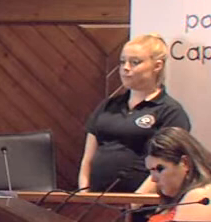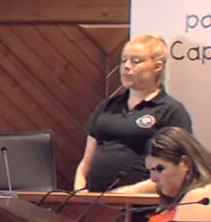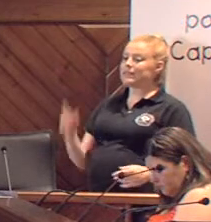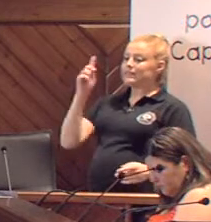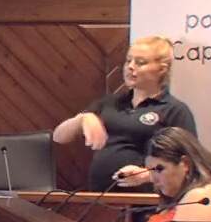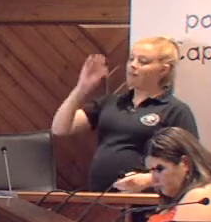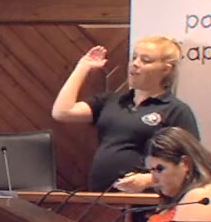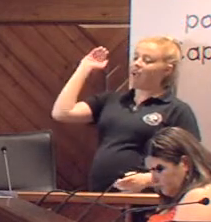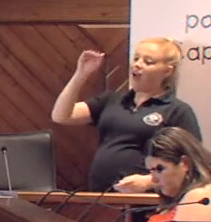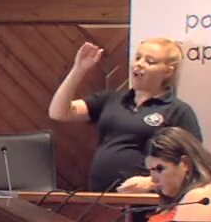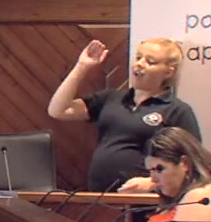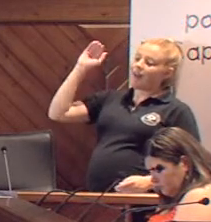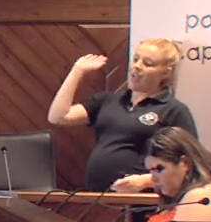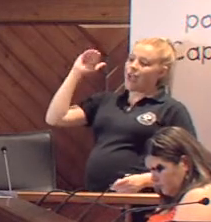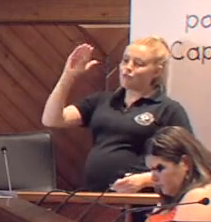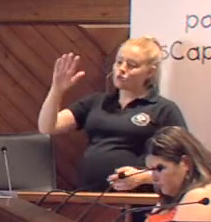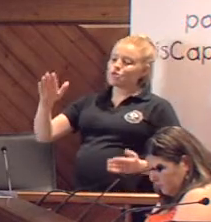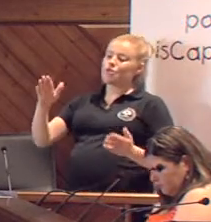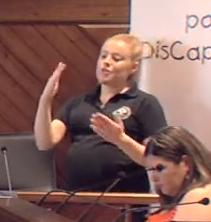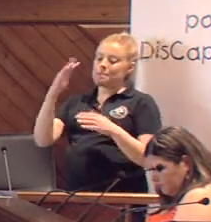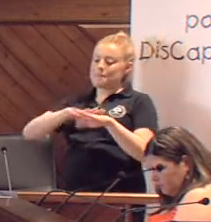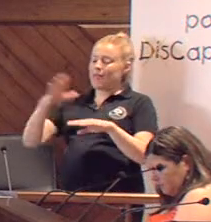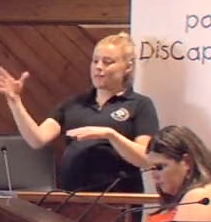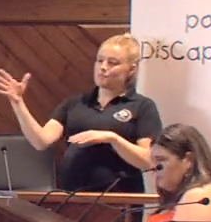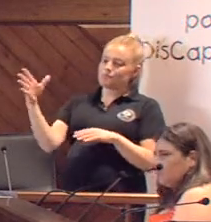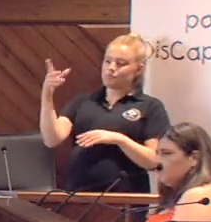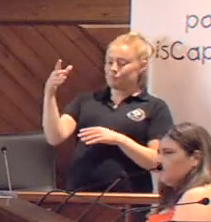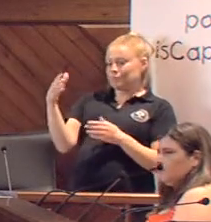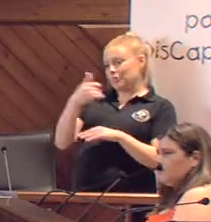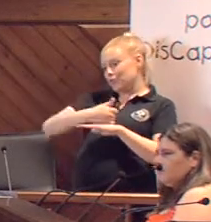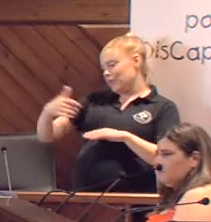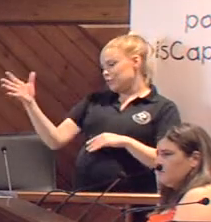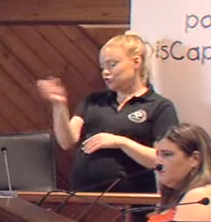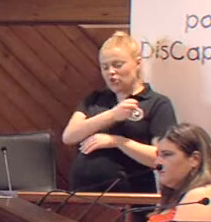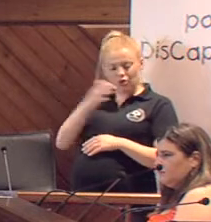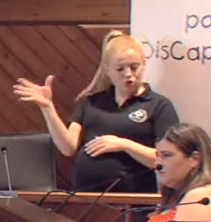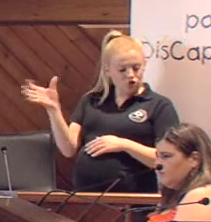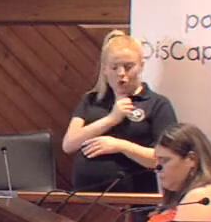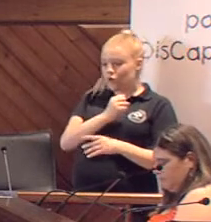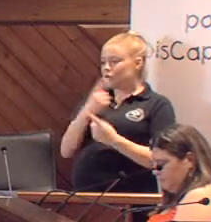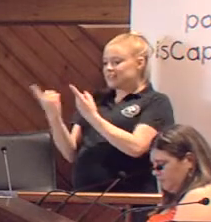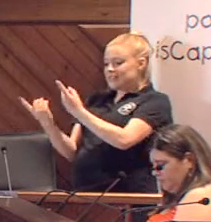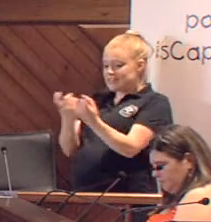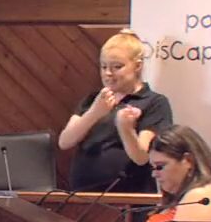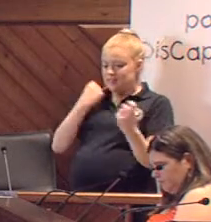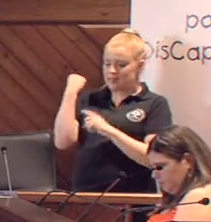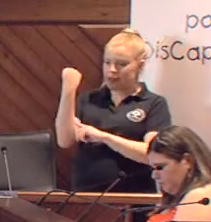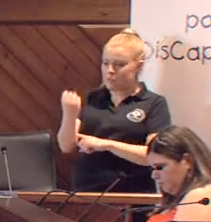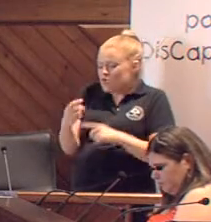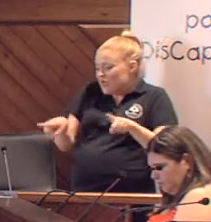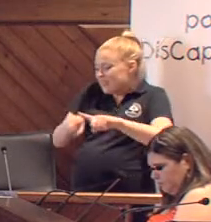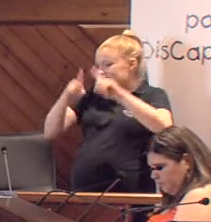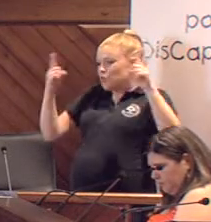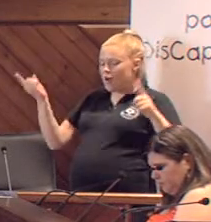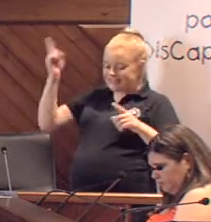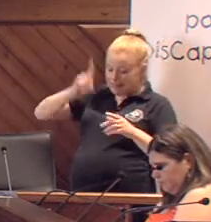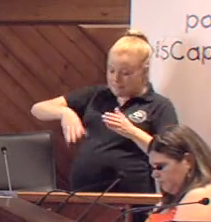excursiones y viajes para toda la población. Y toda es toda. Personas con necesidades de apoyo del tipo que sea